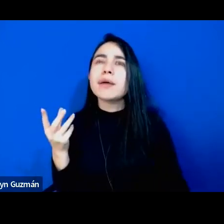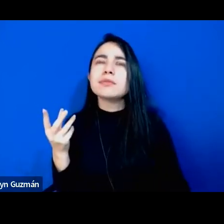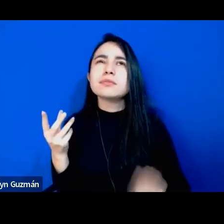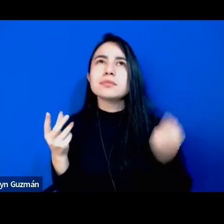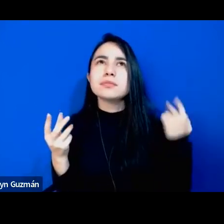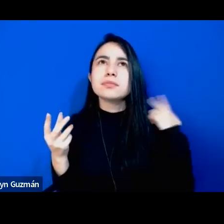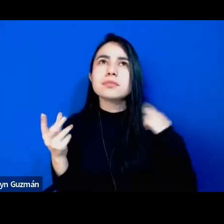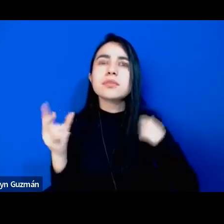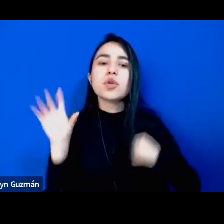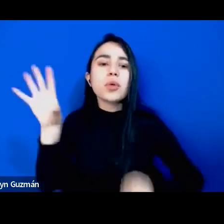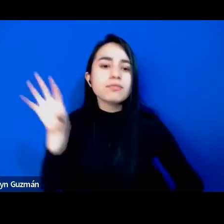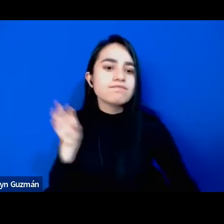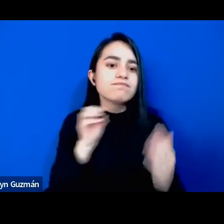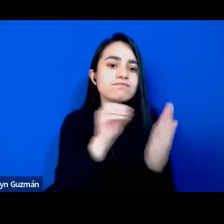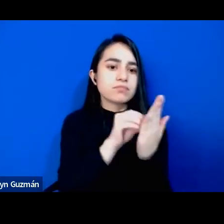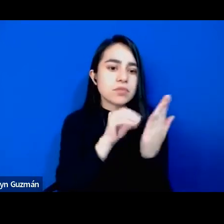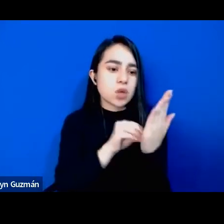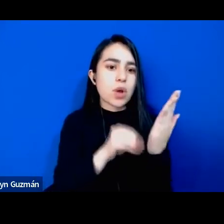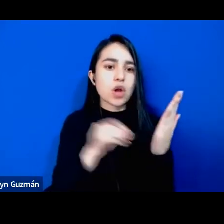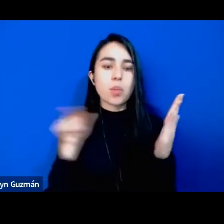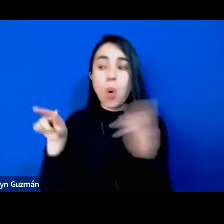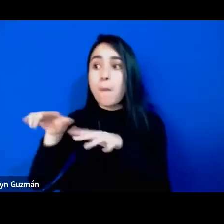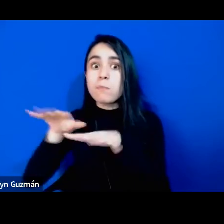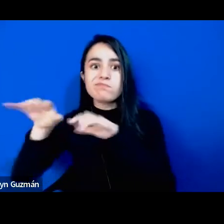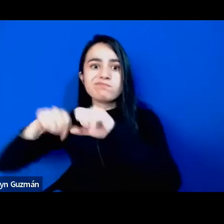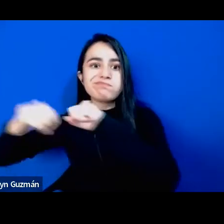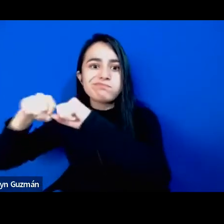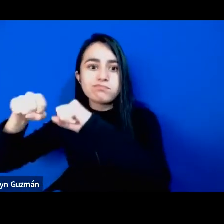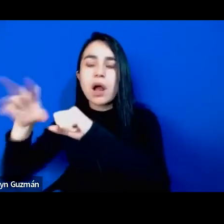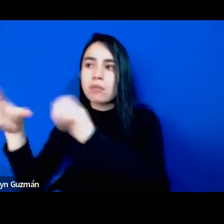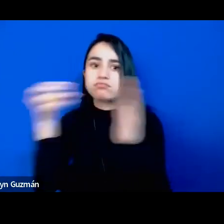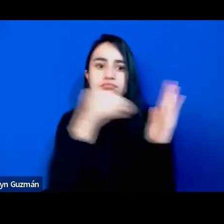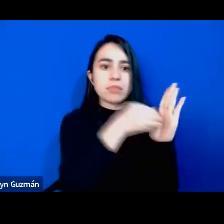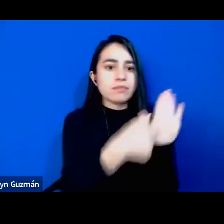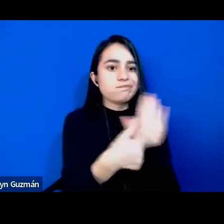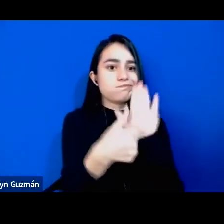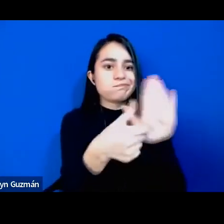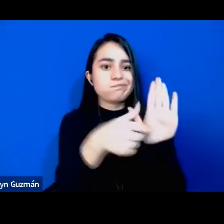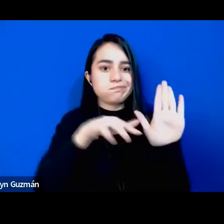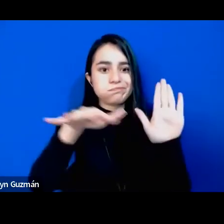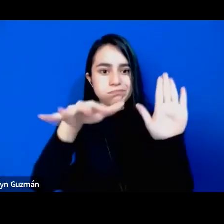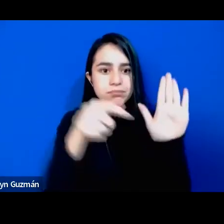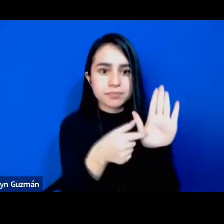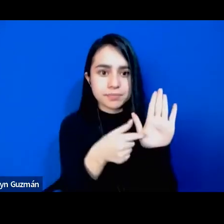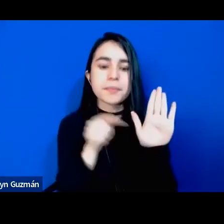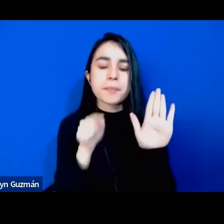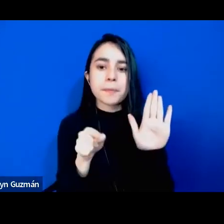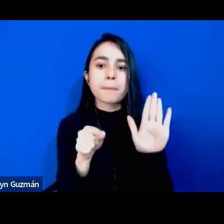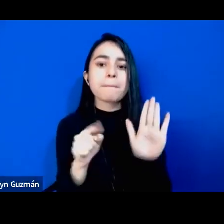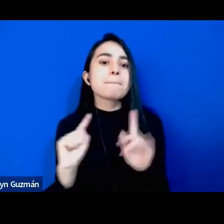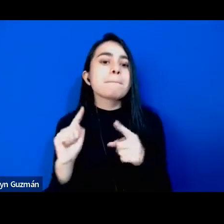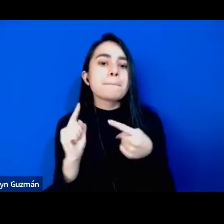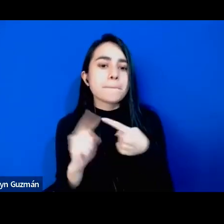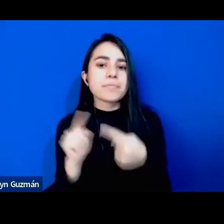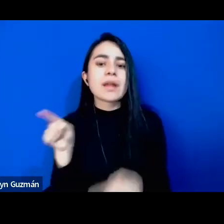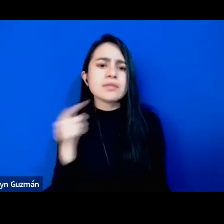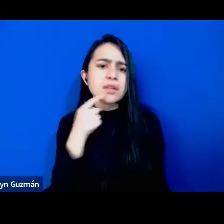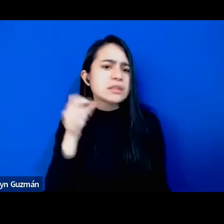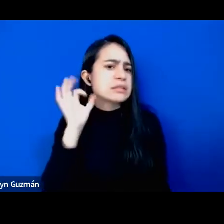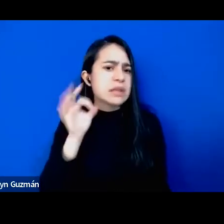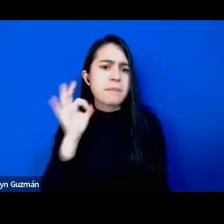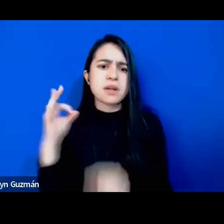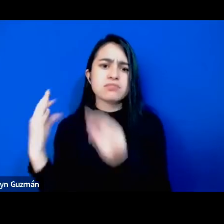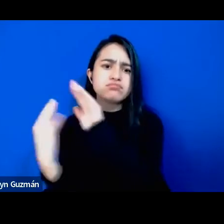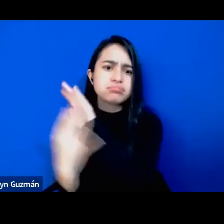ahora sí que movilidad a la movilidad podríamos decir entonces una es bueno siempre hay migración o sea la